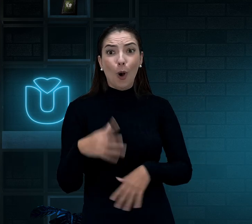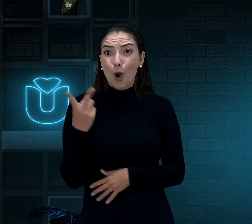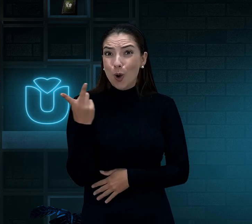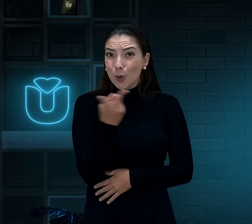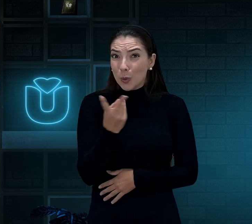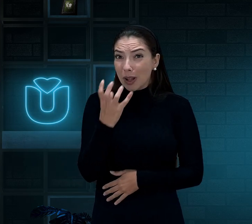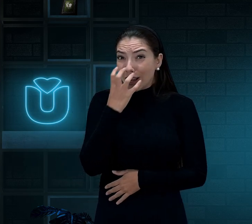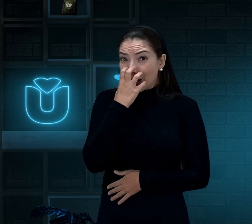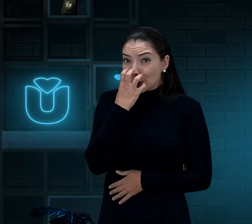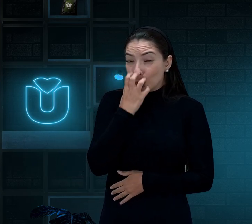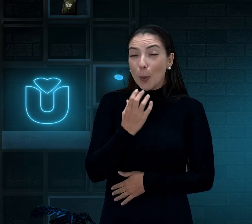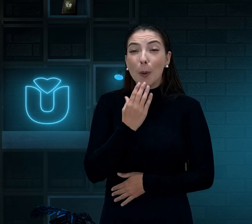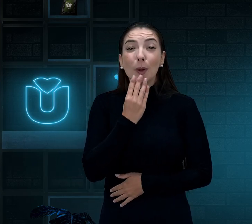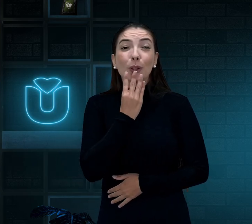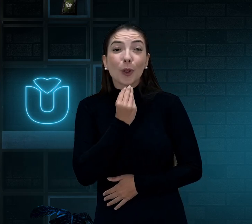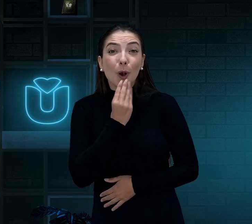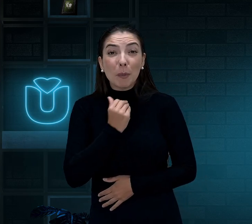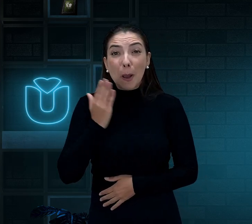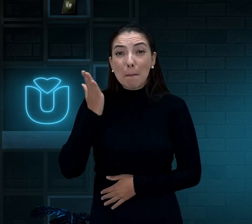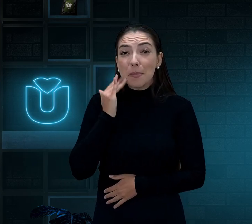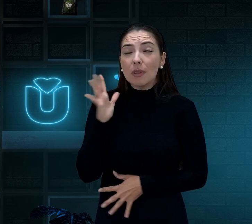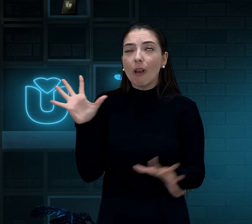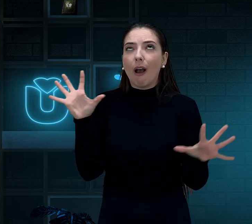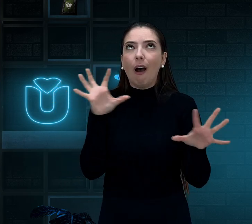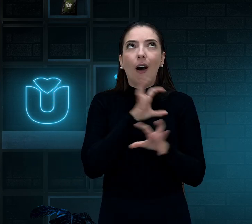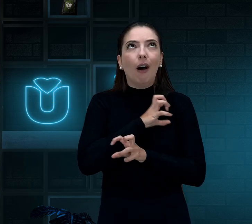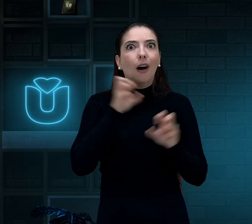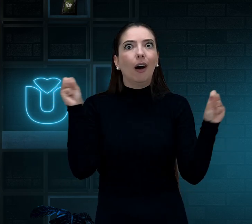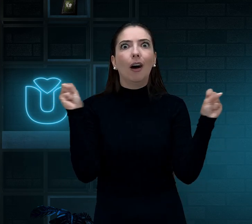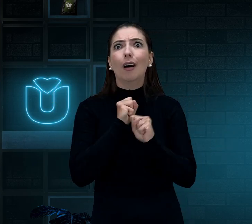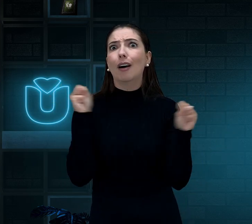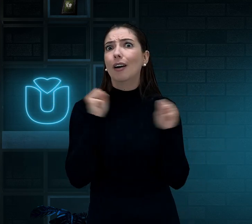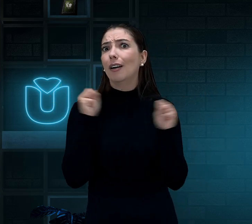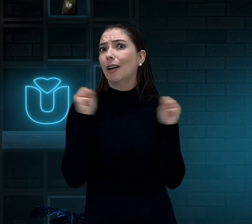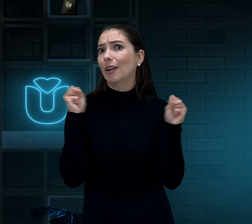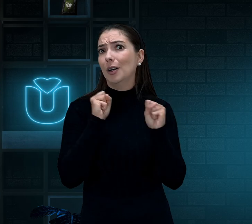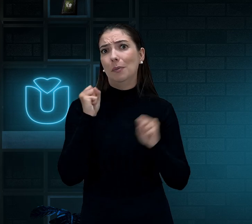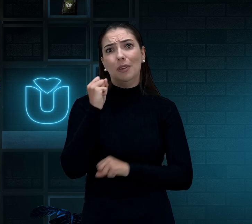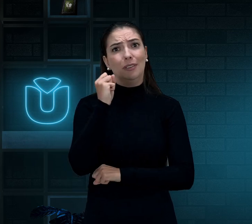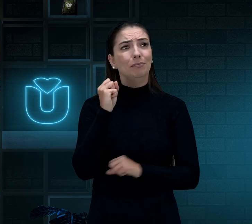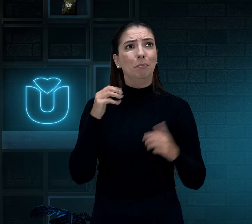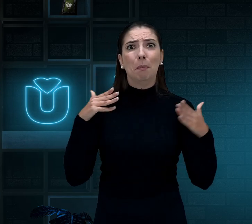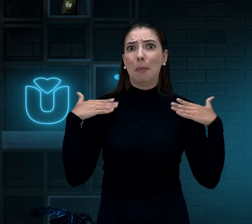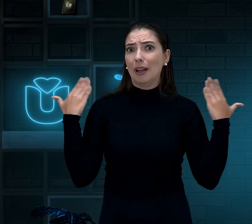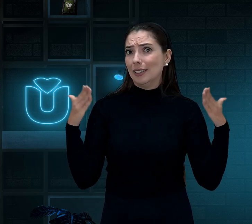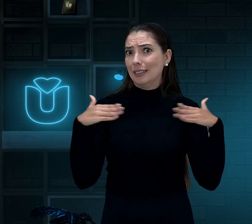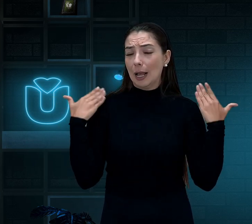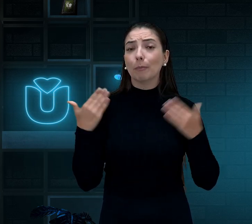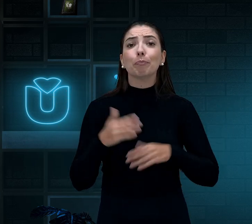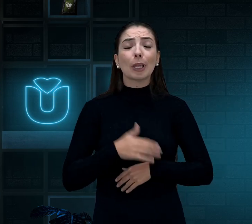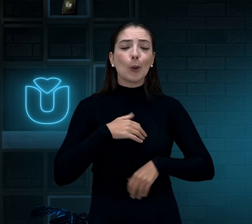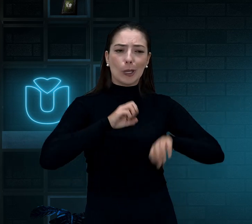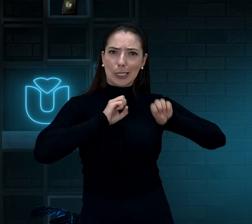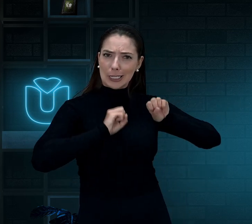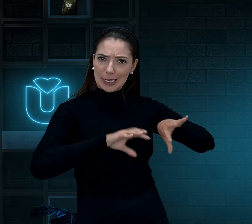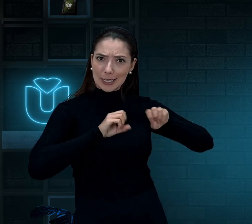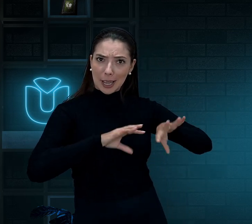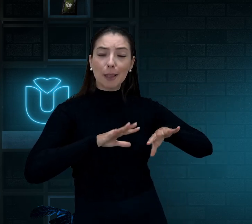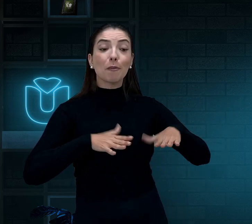cachorros amam passear biotob e ficam muito felizes quando eu sinalizo passear. Ensinei isso para eles também.